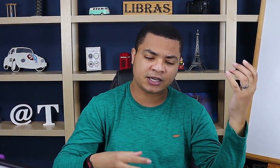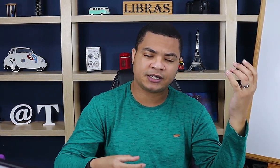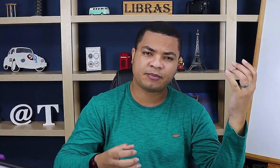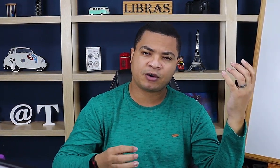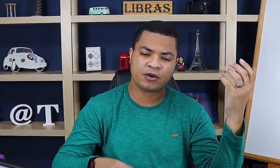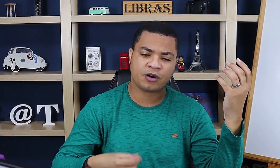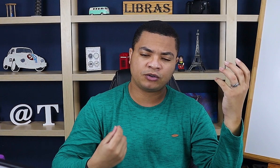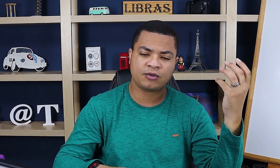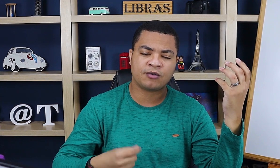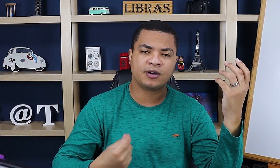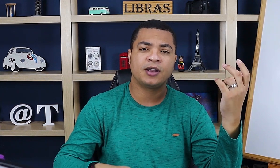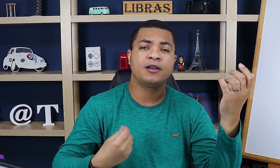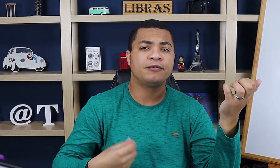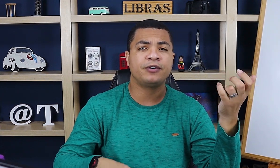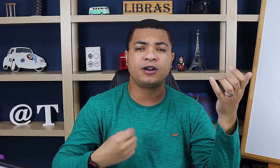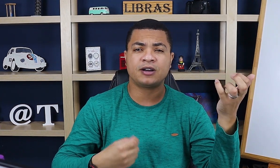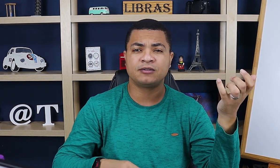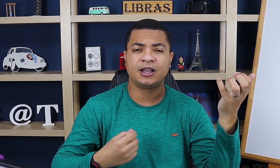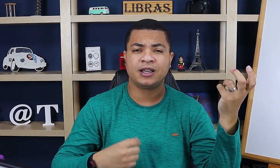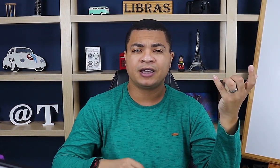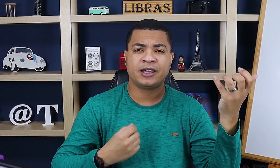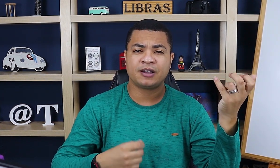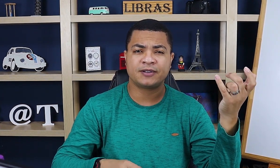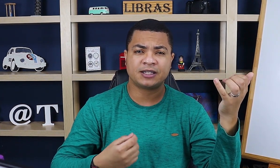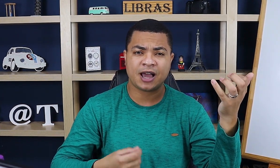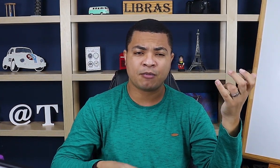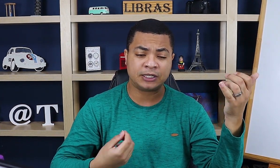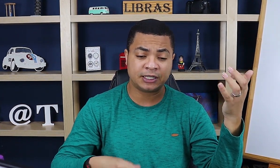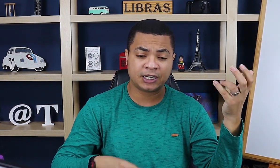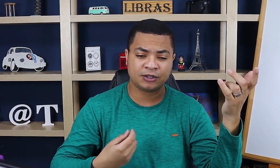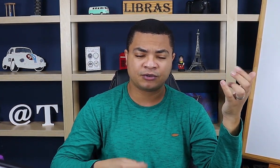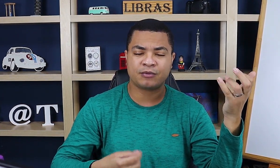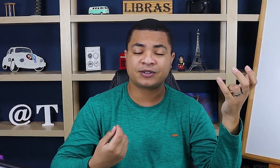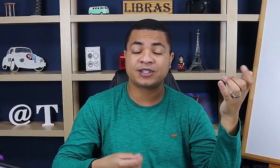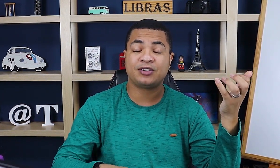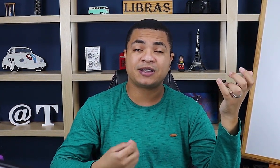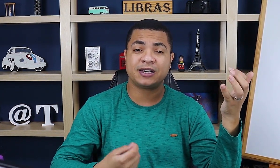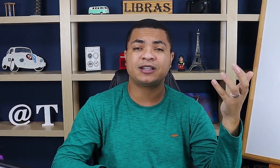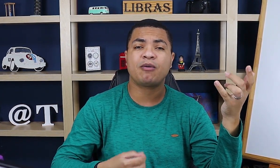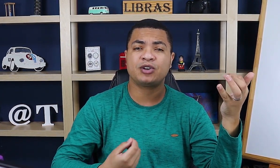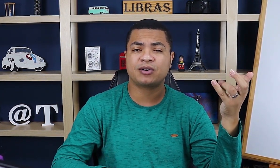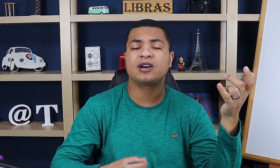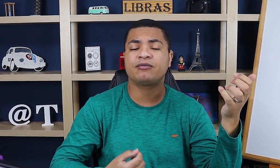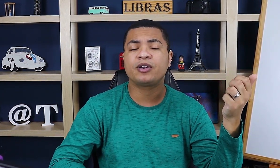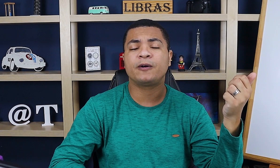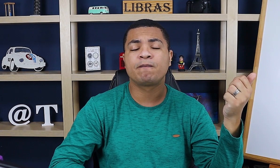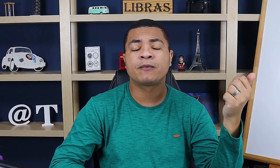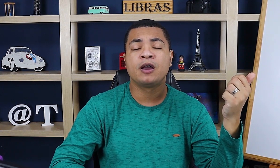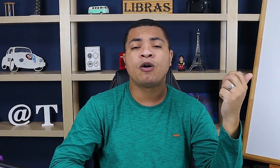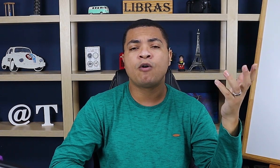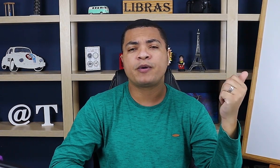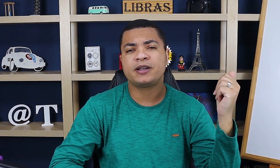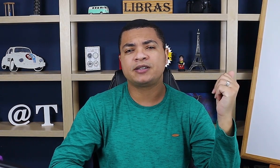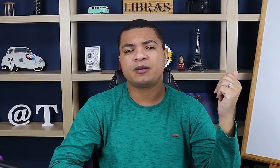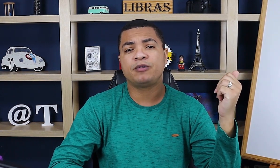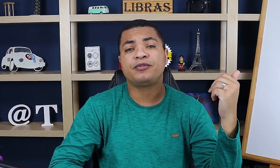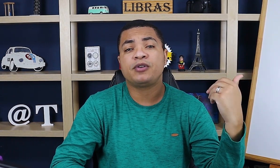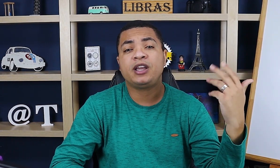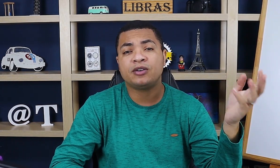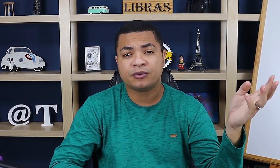E aqui, você pegou e, ó, tocou. Violão. Então, você tá mostrando como se você estivesse literalmente tocando violão. Ou, por exemplo, violino.